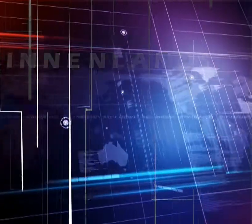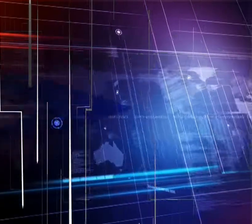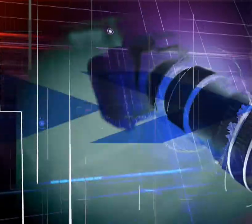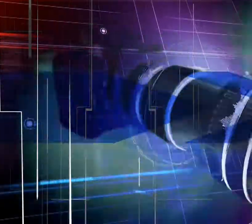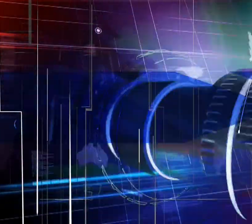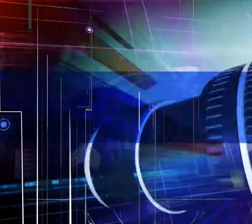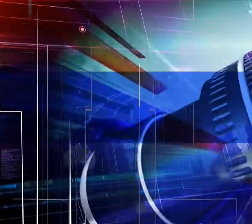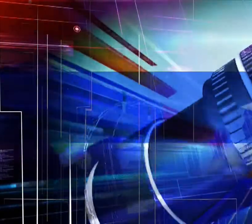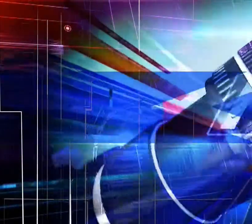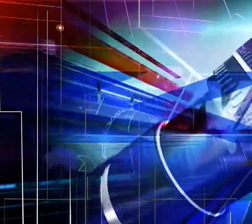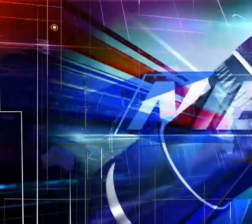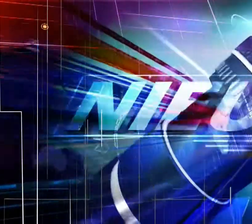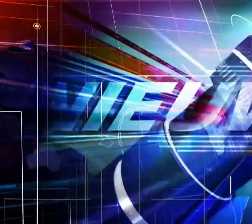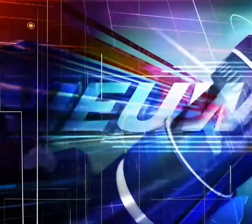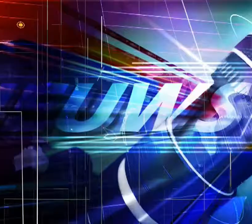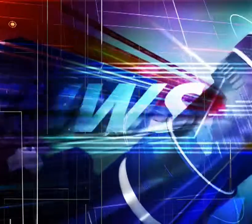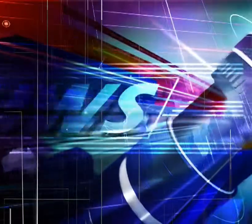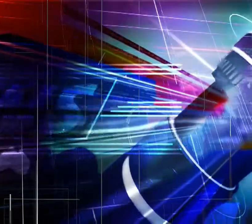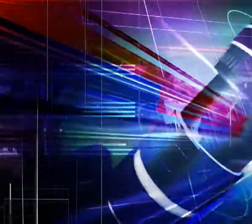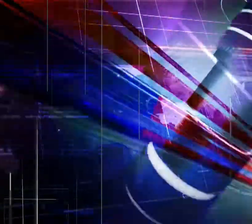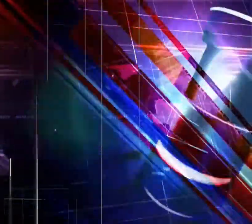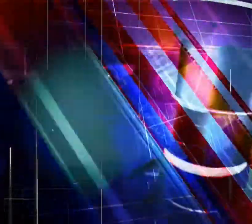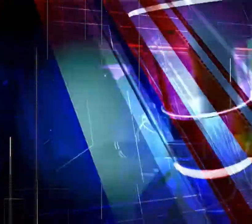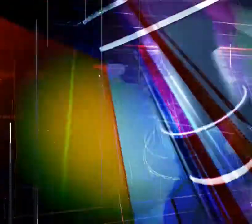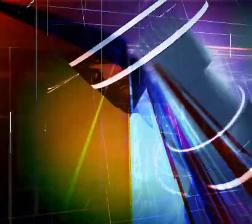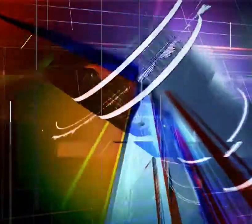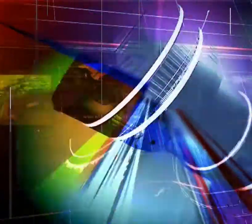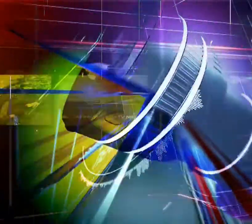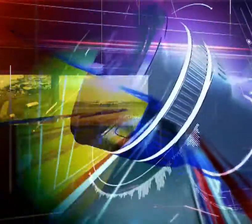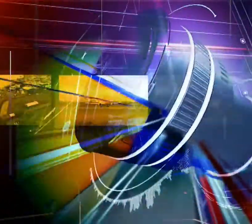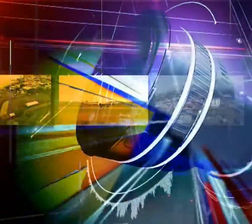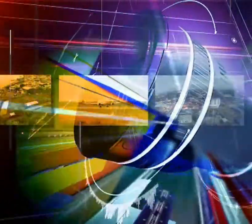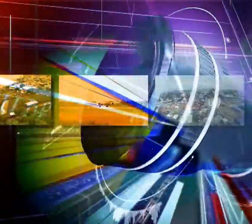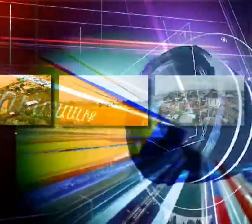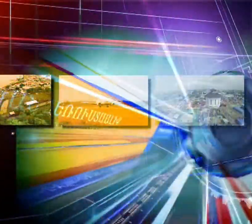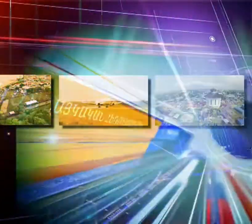TV Gelderland 2021